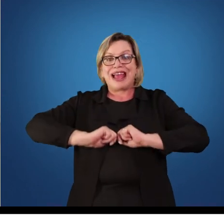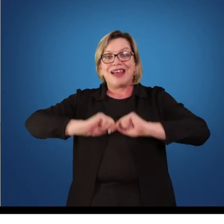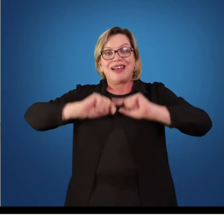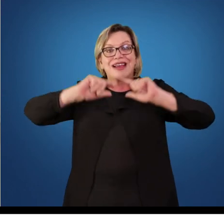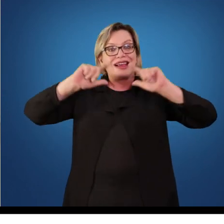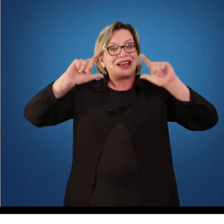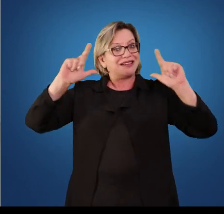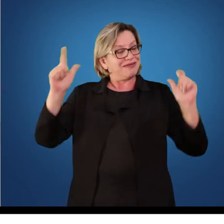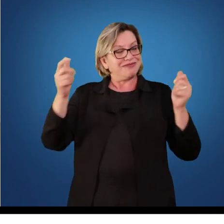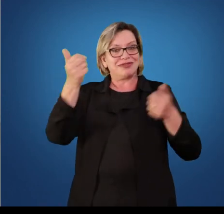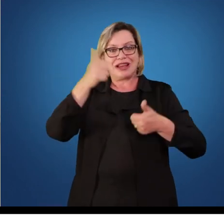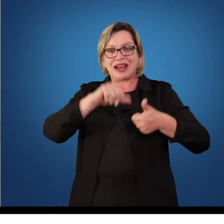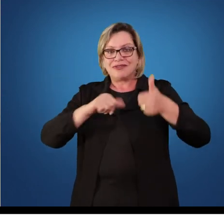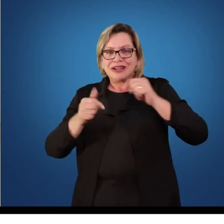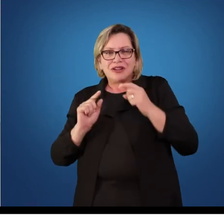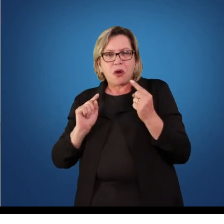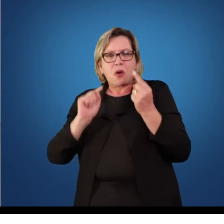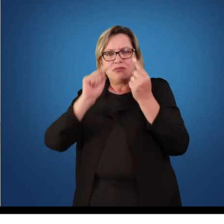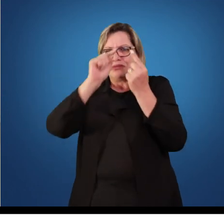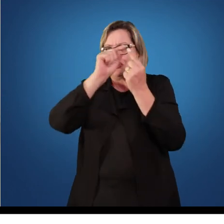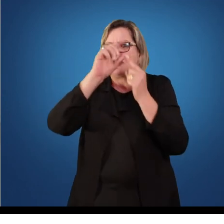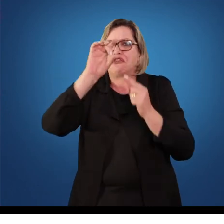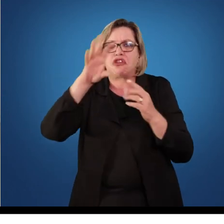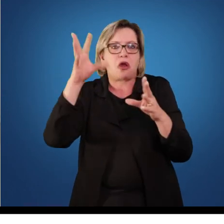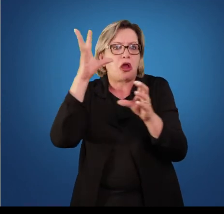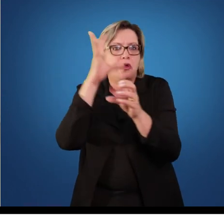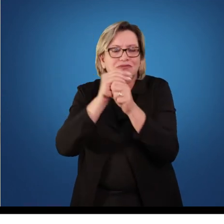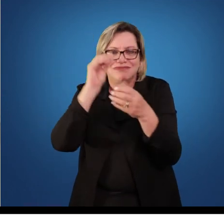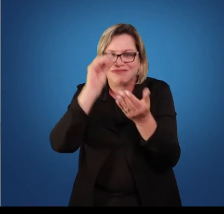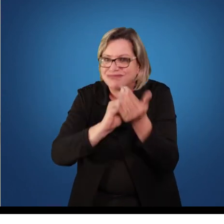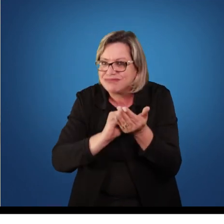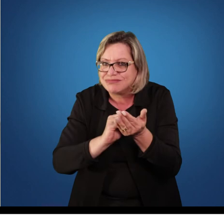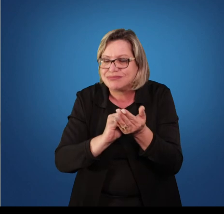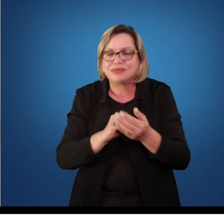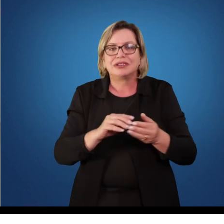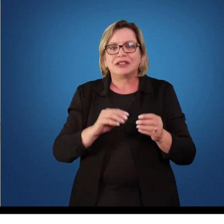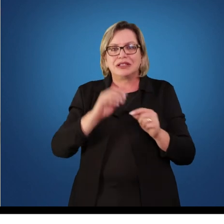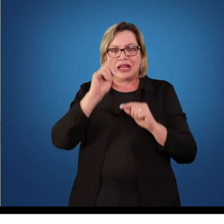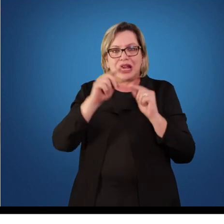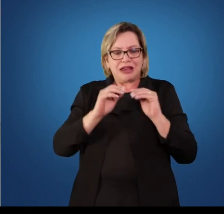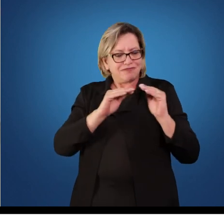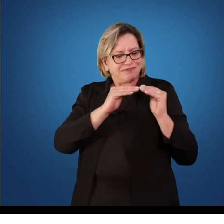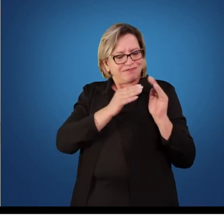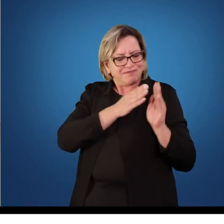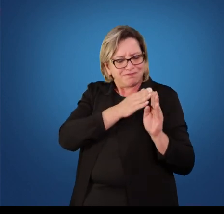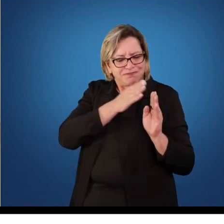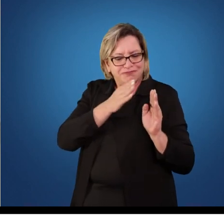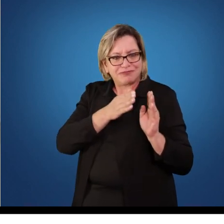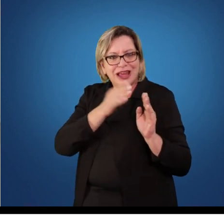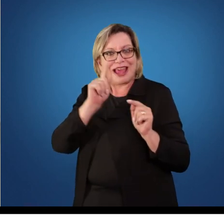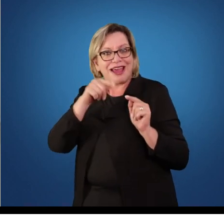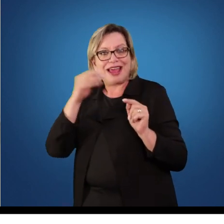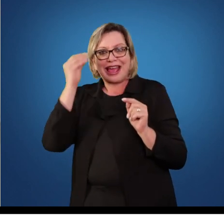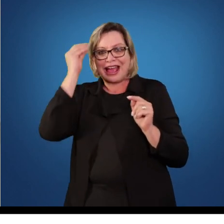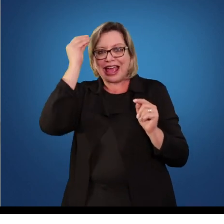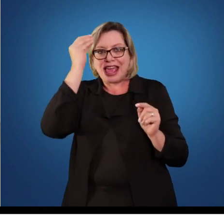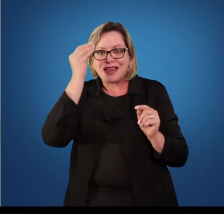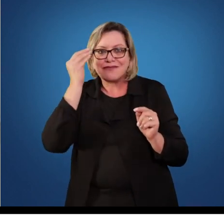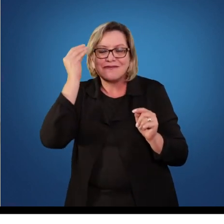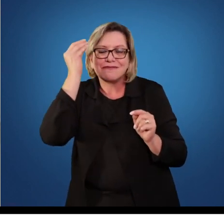tem como objetivo único atribuir uma nota ao aluno. Ela é um processo de reflexão, um processo que vai